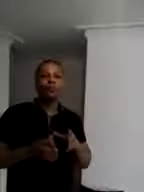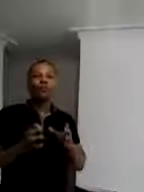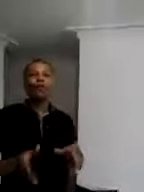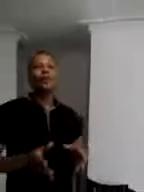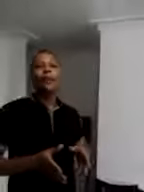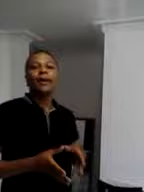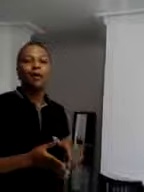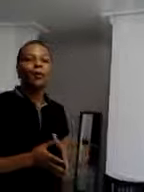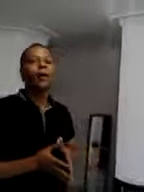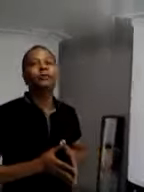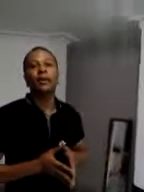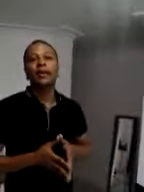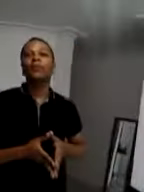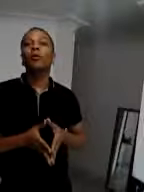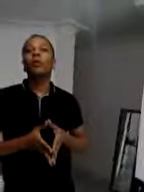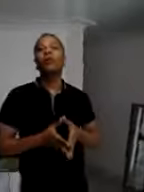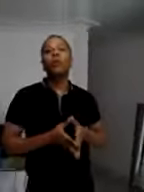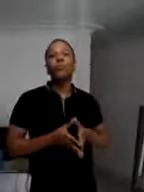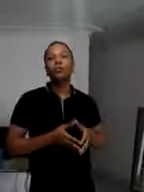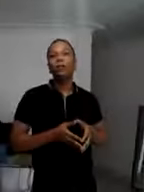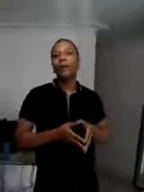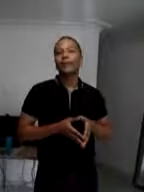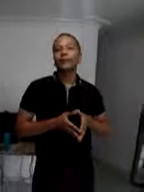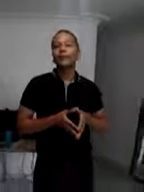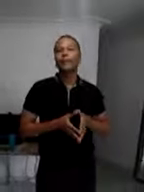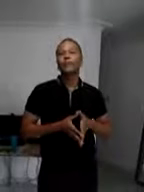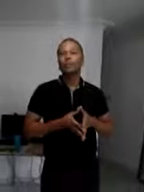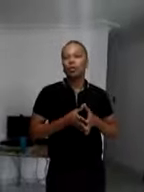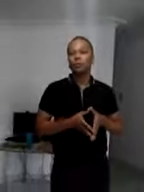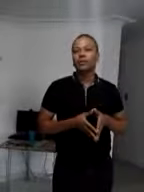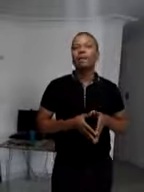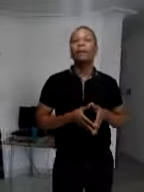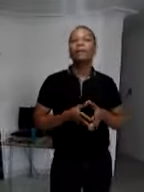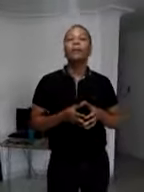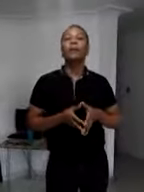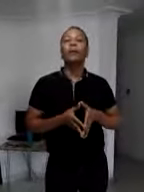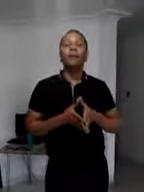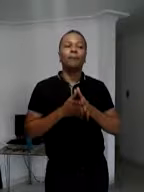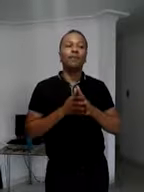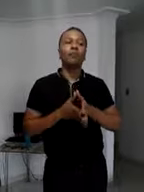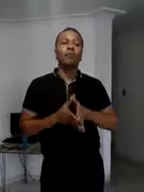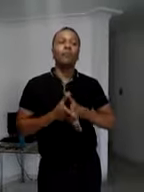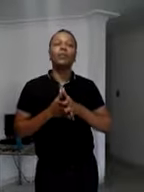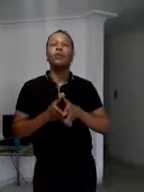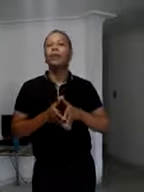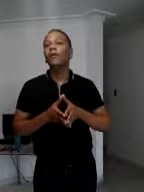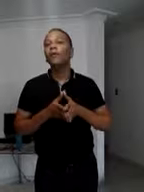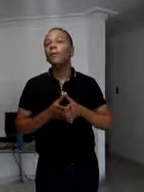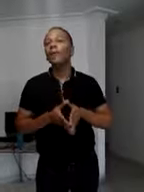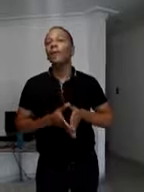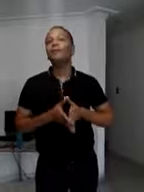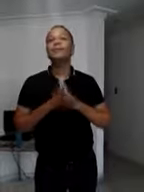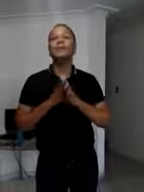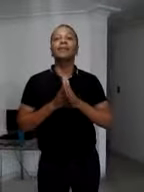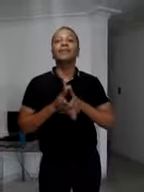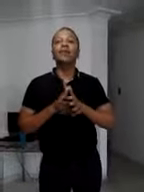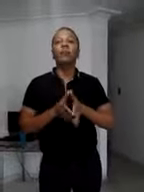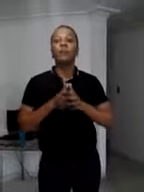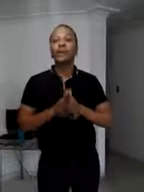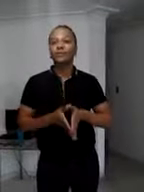Nuestro panel lo puede conseguir en www.pared3d.com. El precio del metro cuadrado del panel es 75.000 pesos.